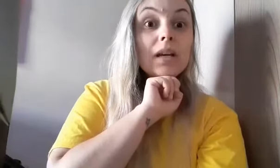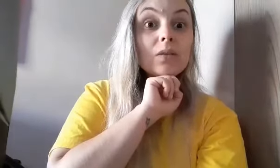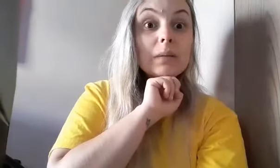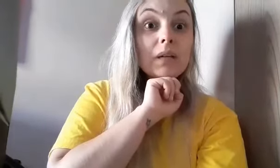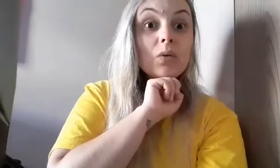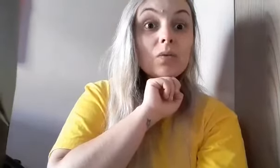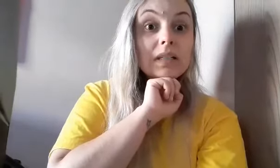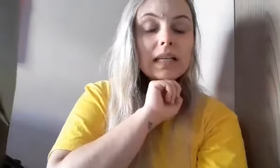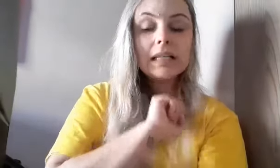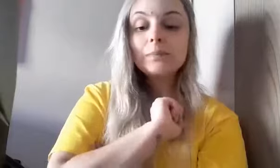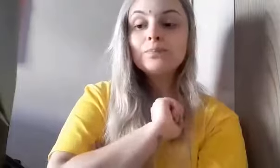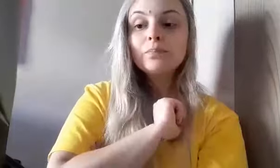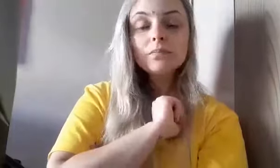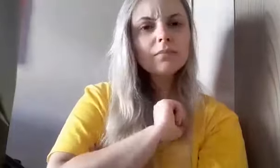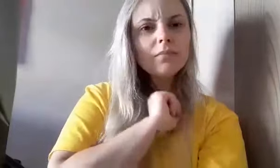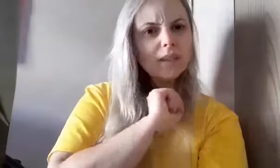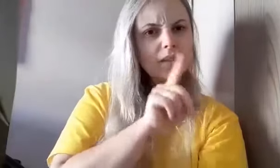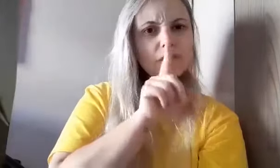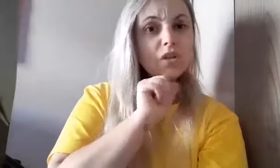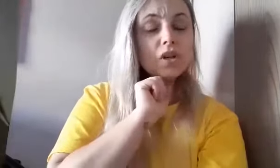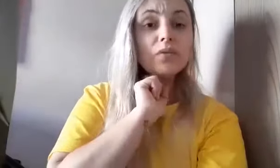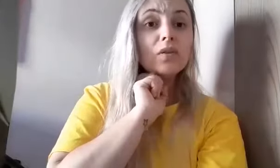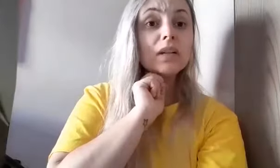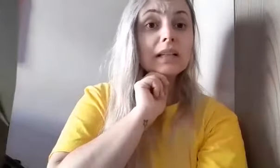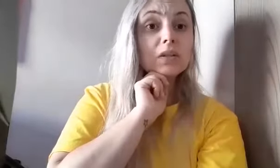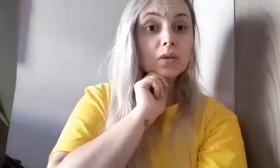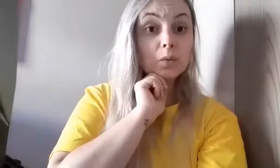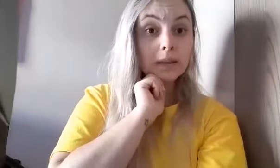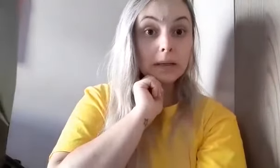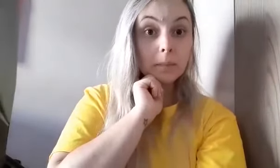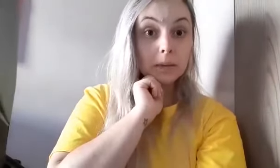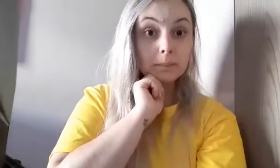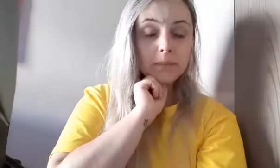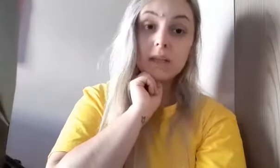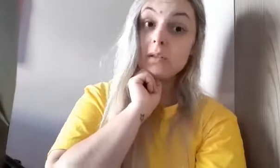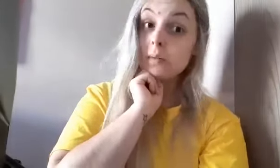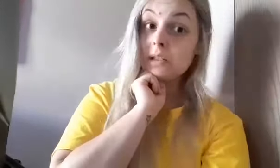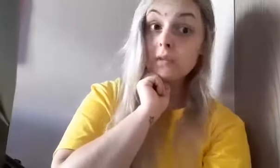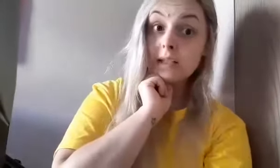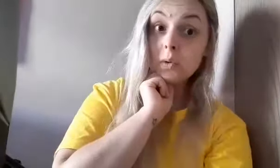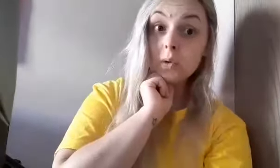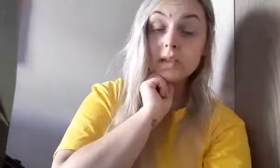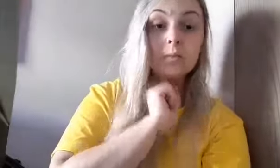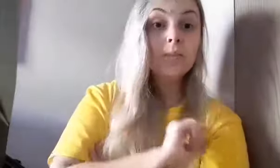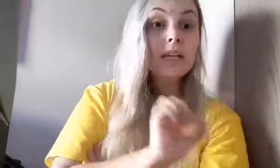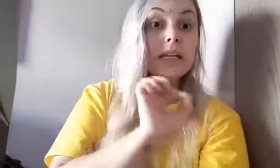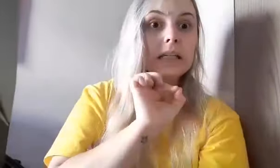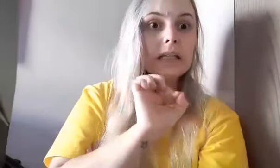quero saber com vocês se vocês já ouviram falar da história do Peter Pan. Quero saber se vocês gostam. E